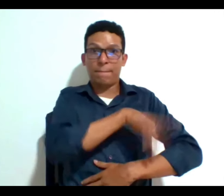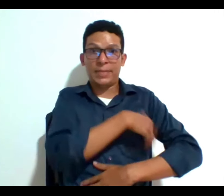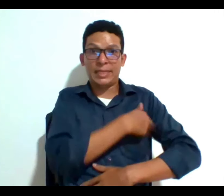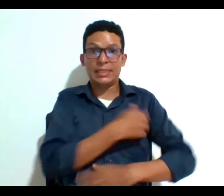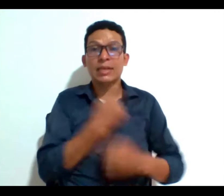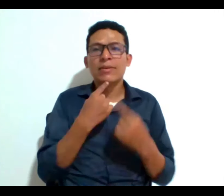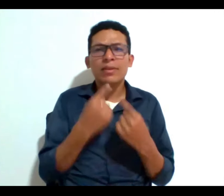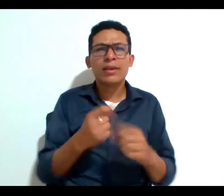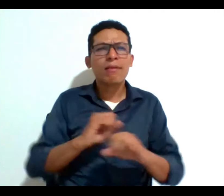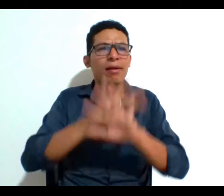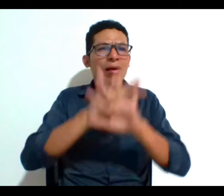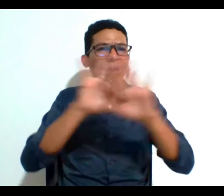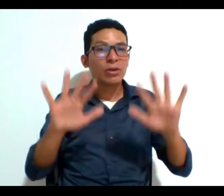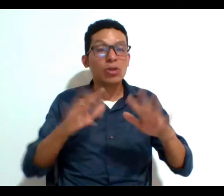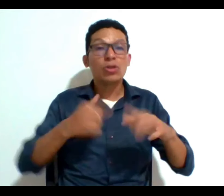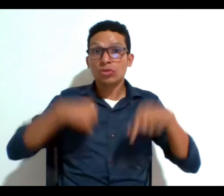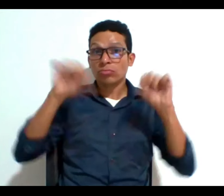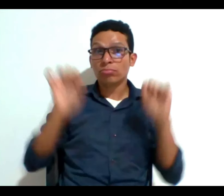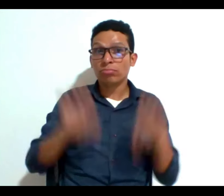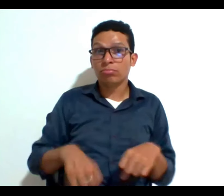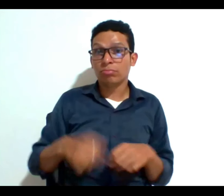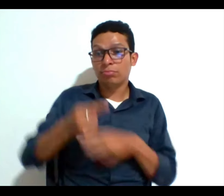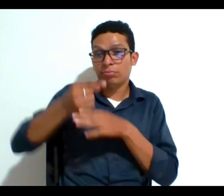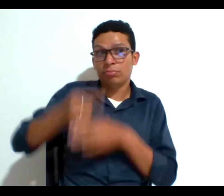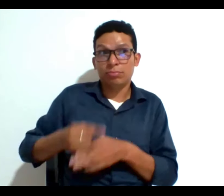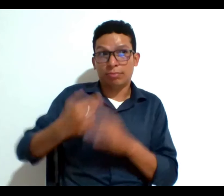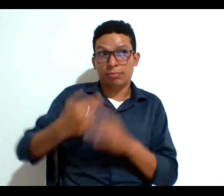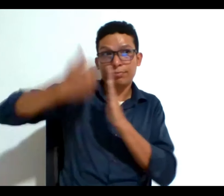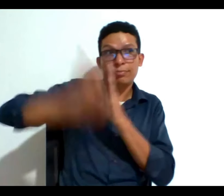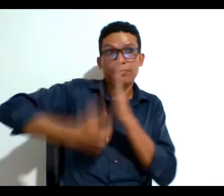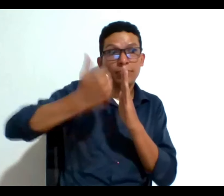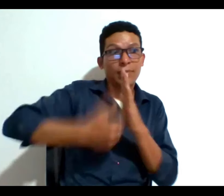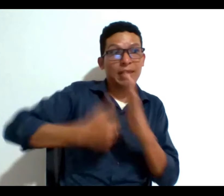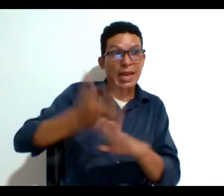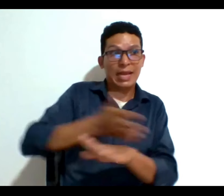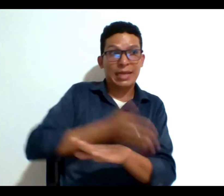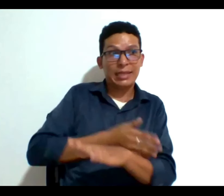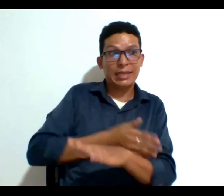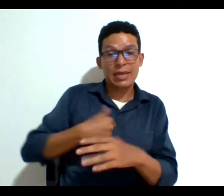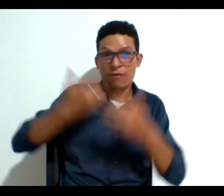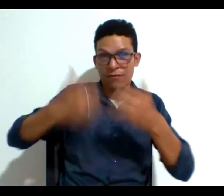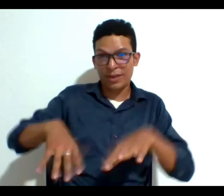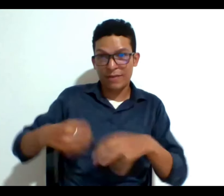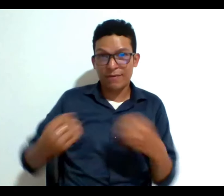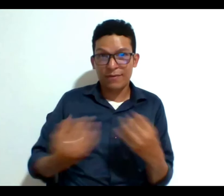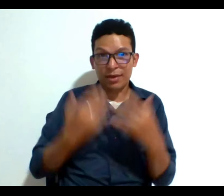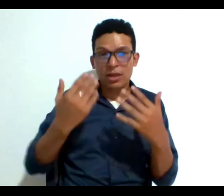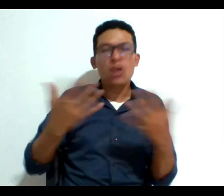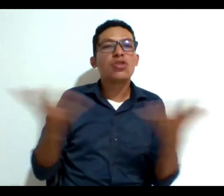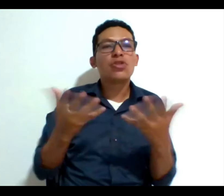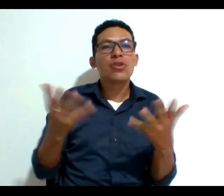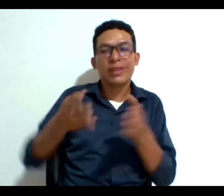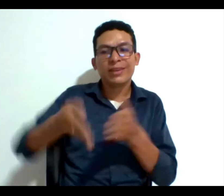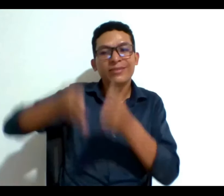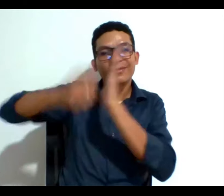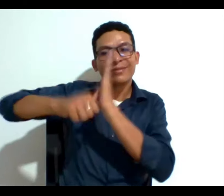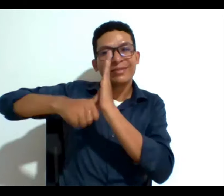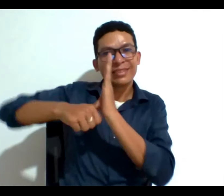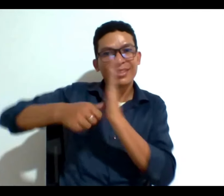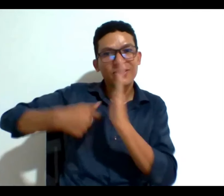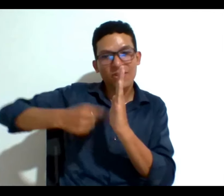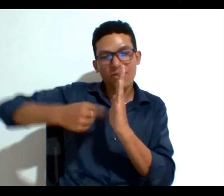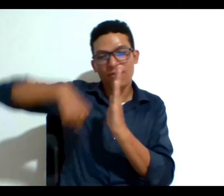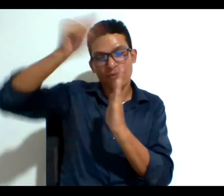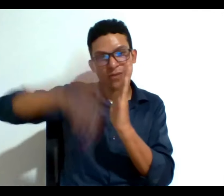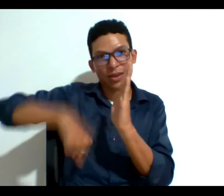yo puedo establecer un documento de voluntad anticipada al final de la vida en una notaría o sea es decir puedo